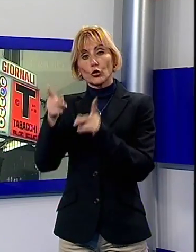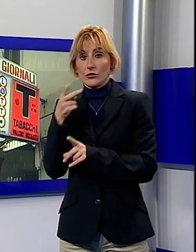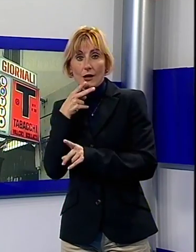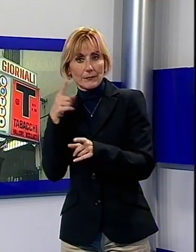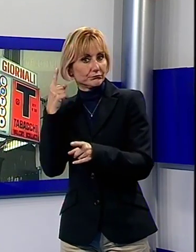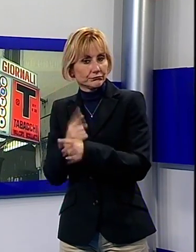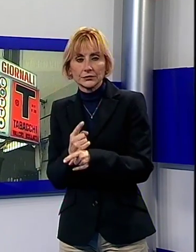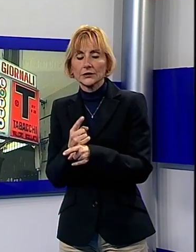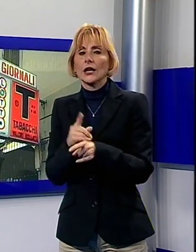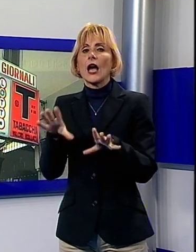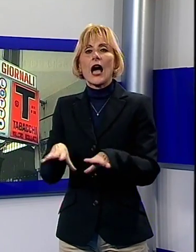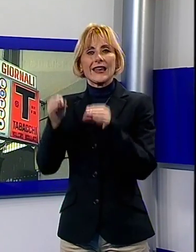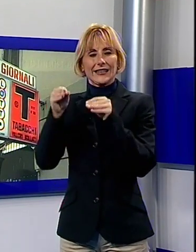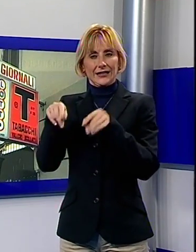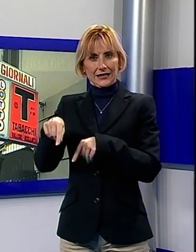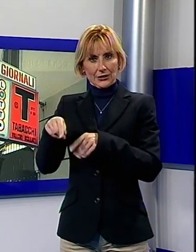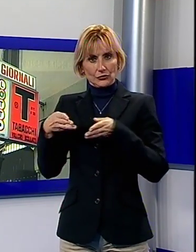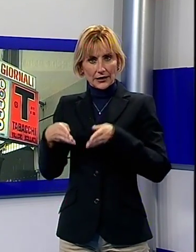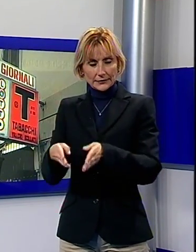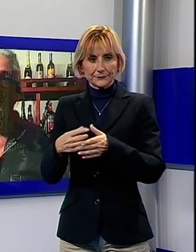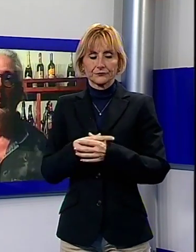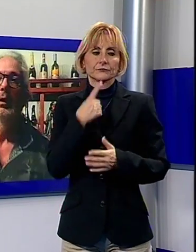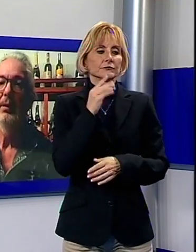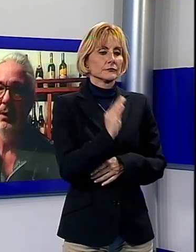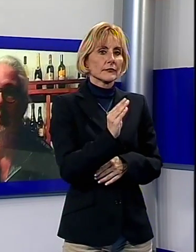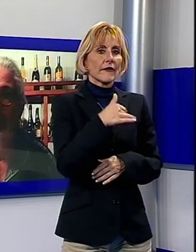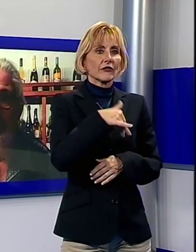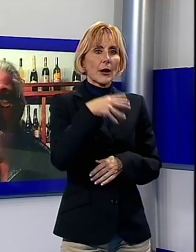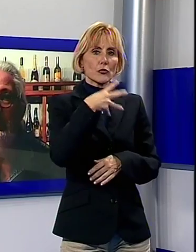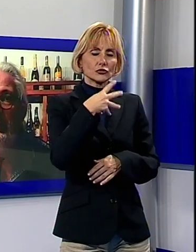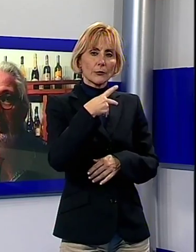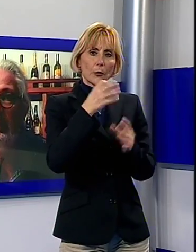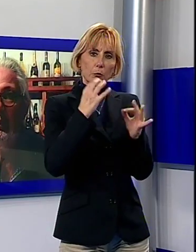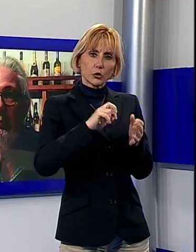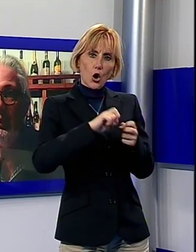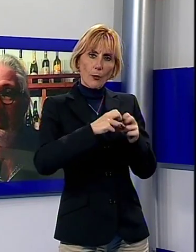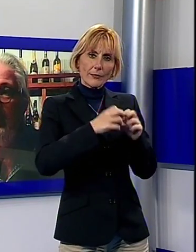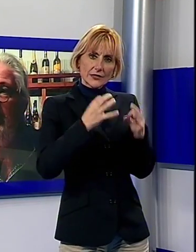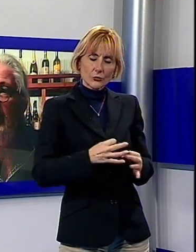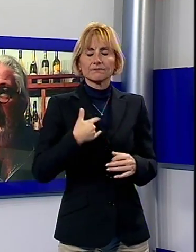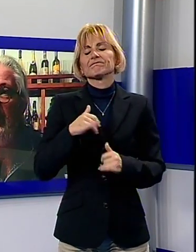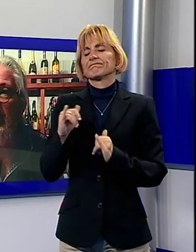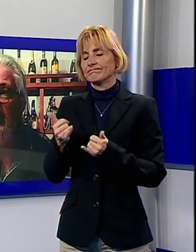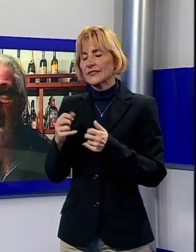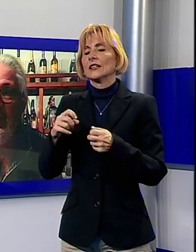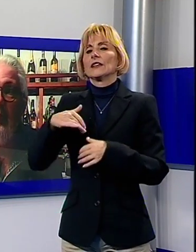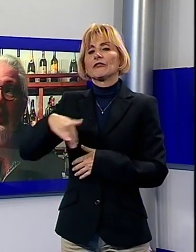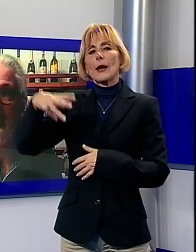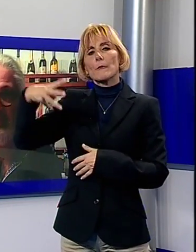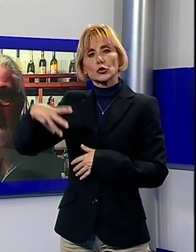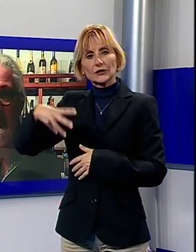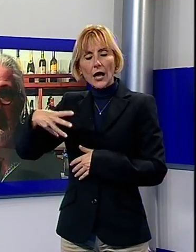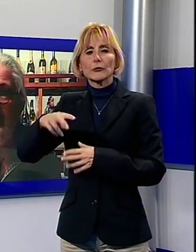iniziale della strada. Ma c'è un problema di sicurezza in via di Montramito? Sì, molto, sì. Praticamente la sera